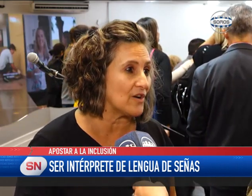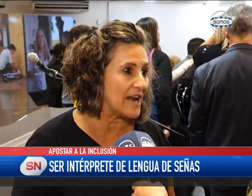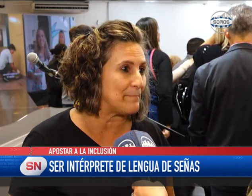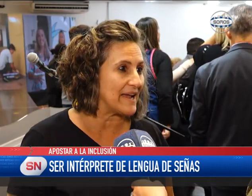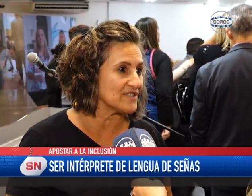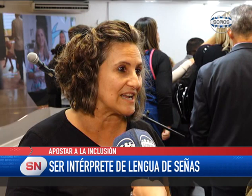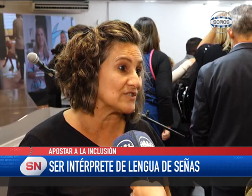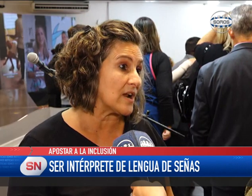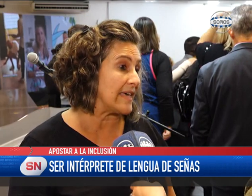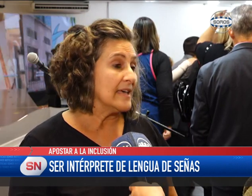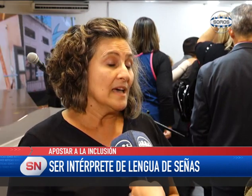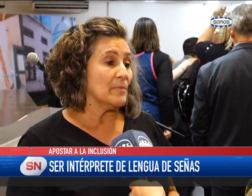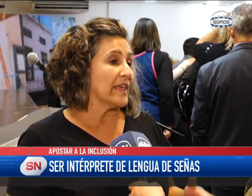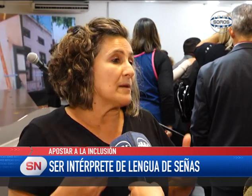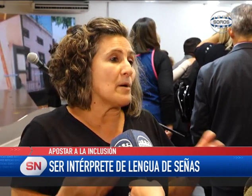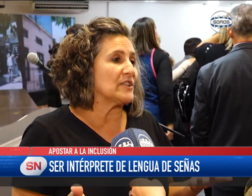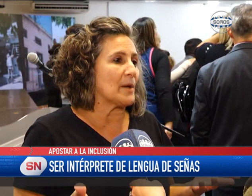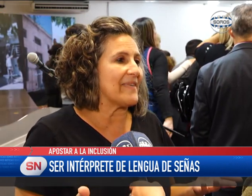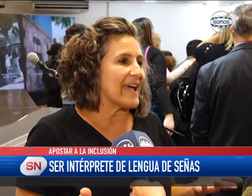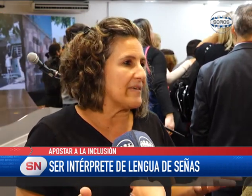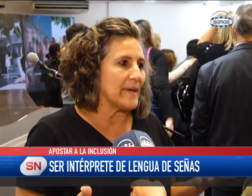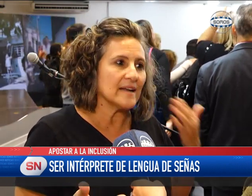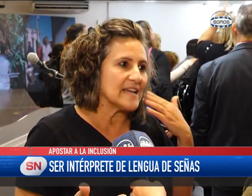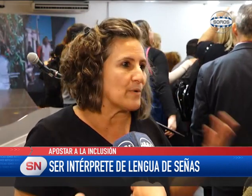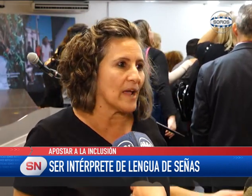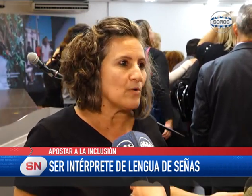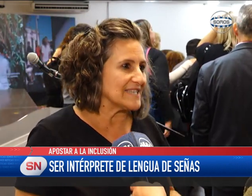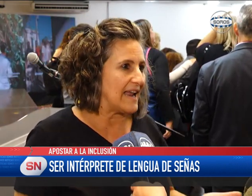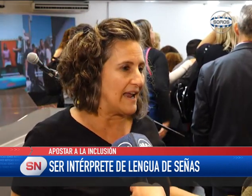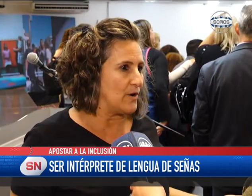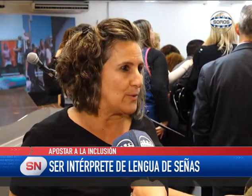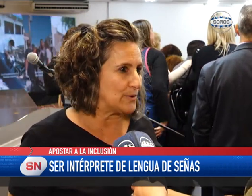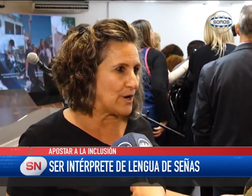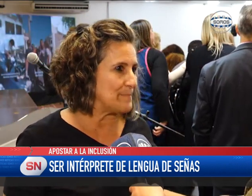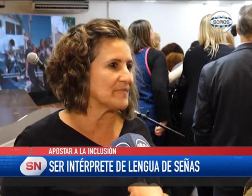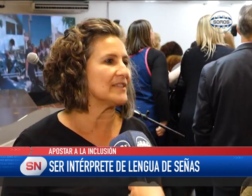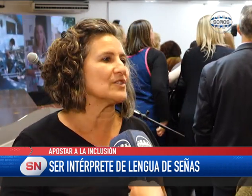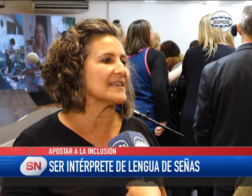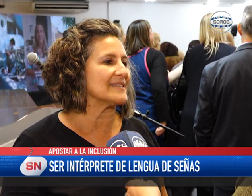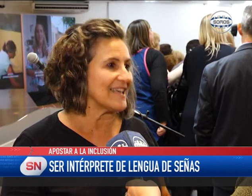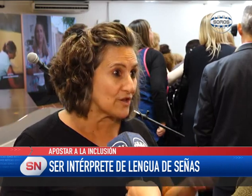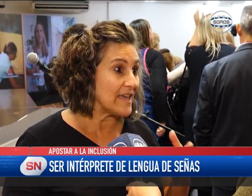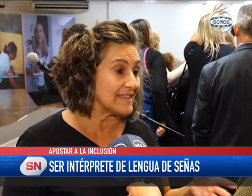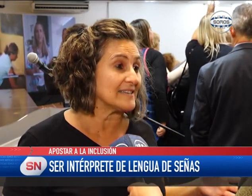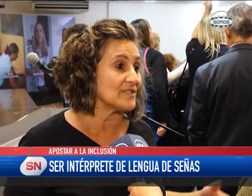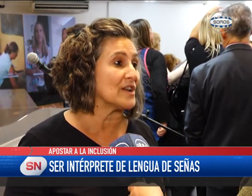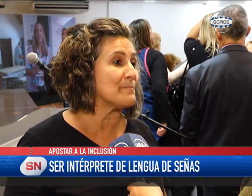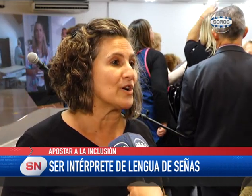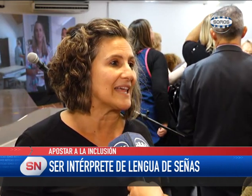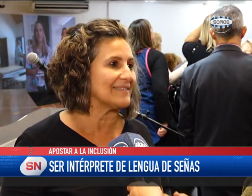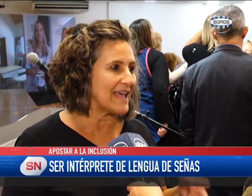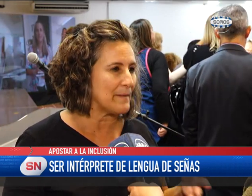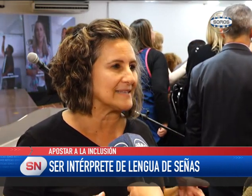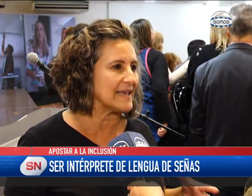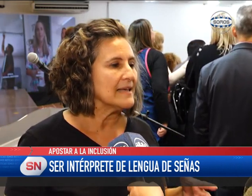visual con las personas sordas. Porque el momento que me deja de ver ya no escucha al locutor. Entonces esos detalles son